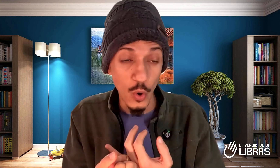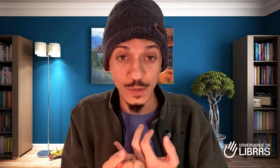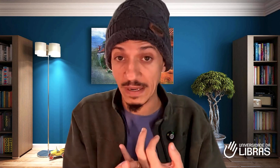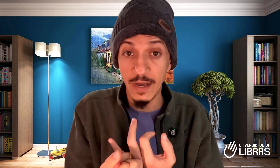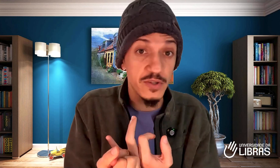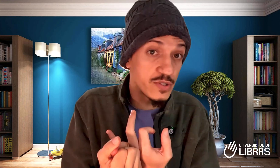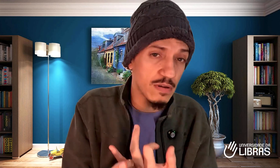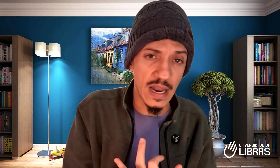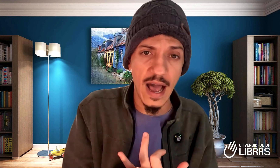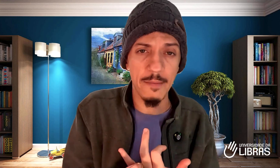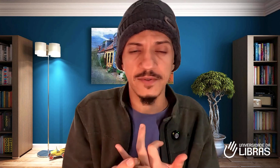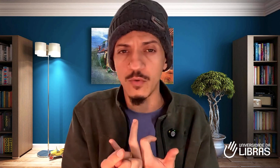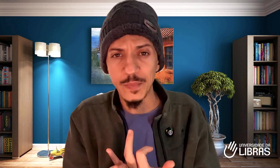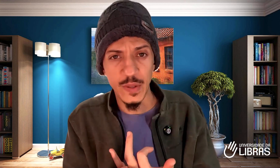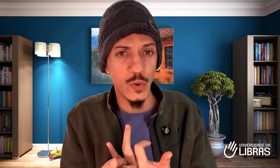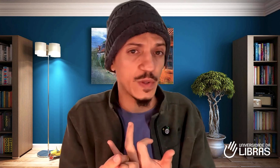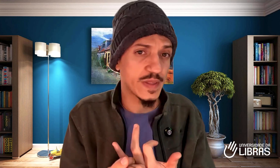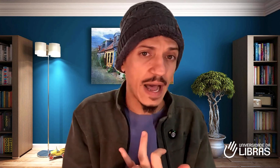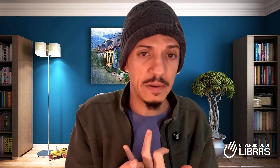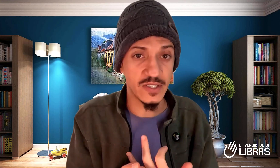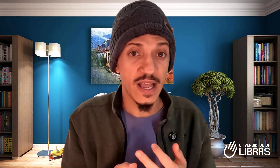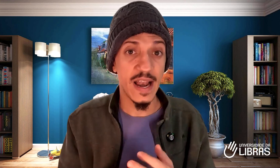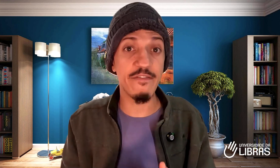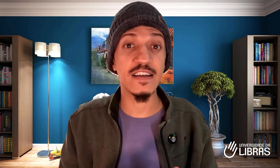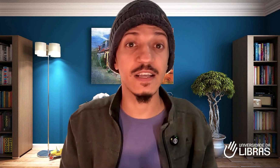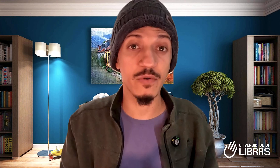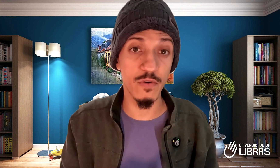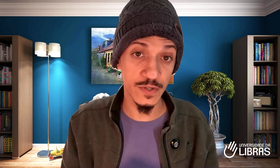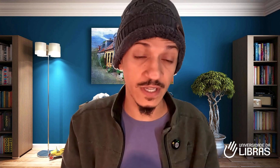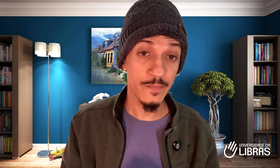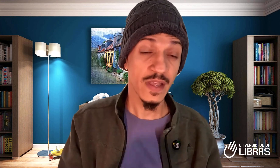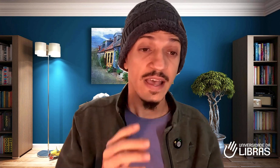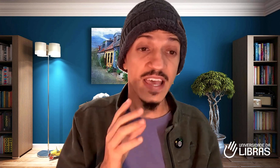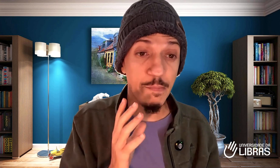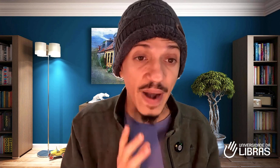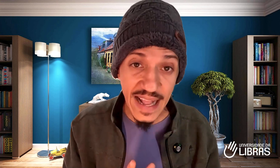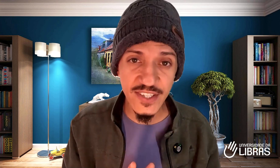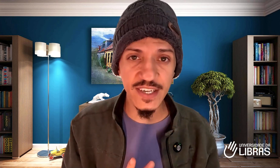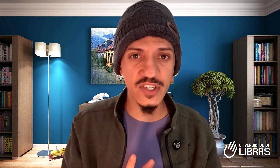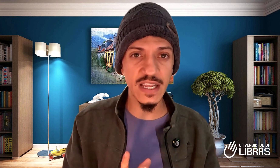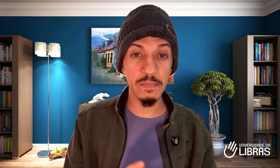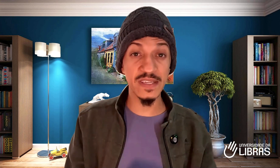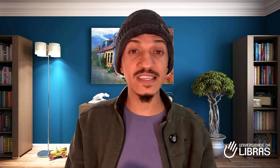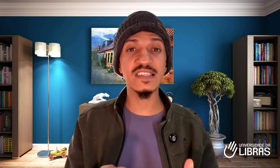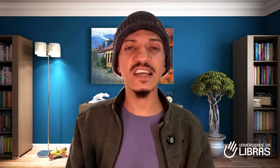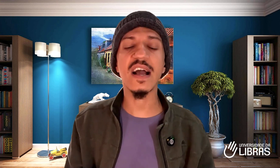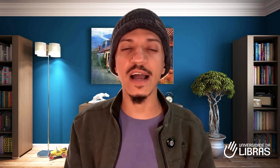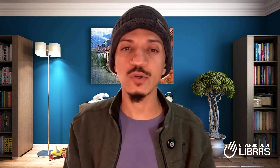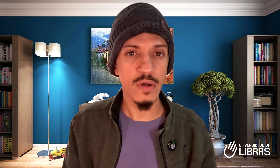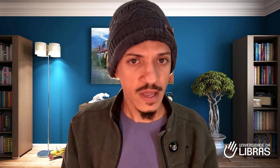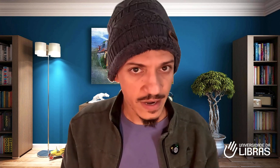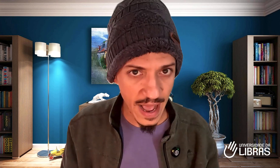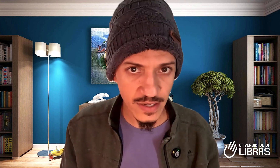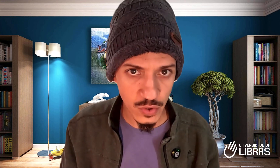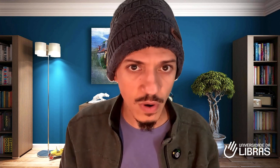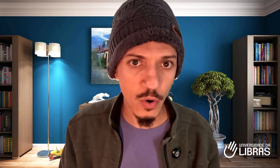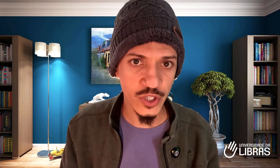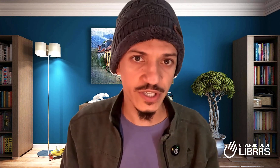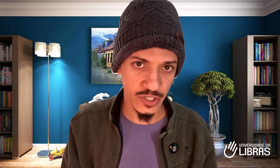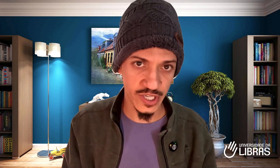baixar para o seu celular, para o seu computador, tablet, levar sempre com você, e práticas de Libras que se encaixam na sua rotina diária.